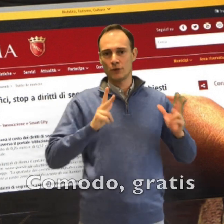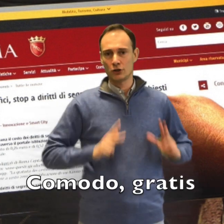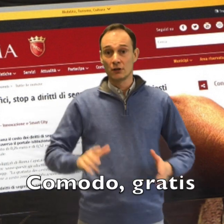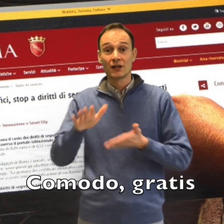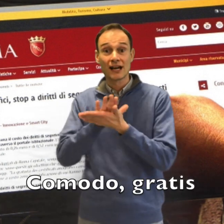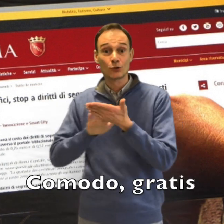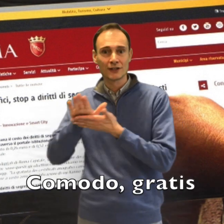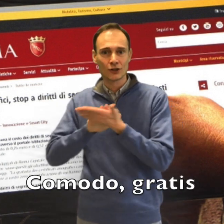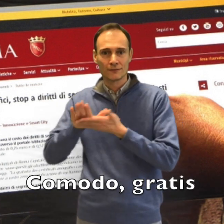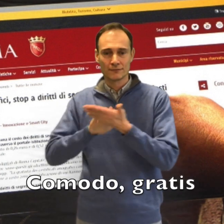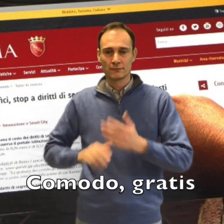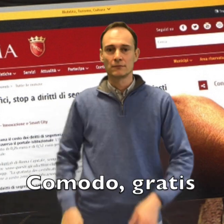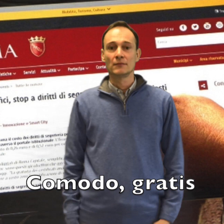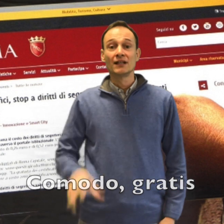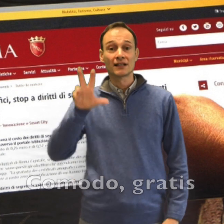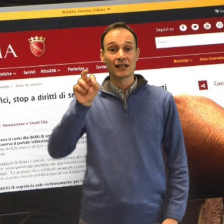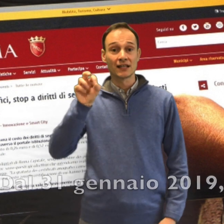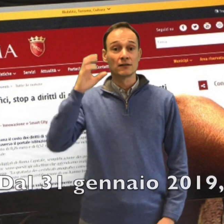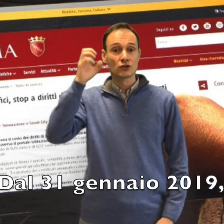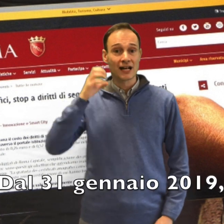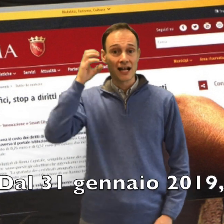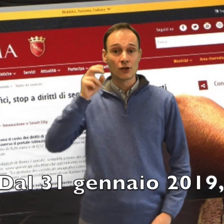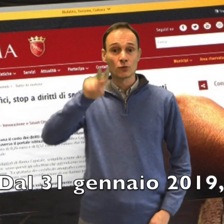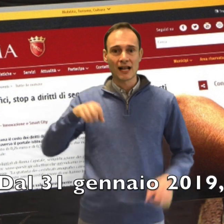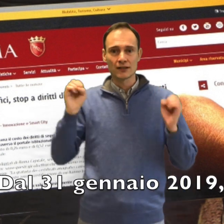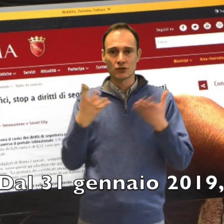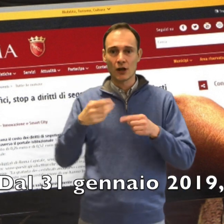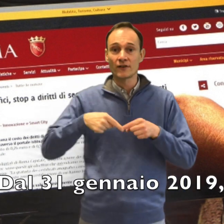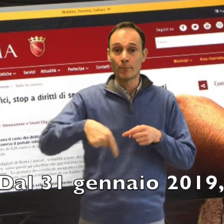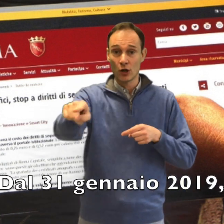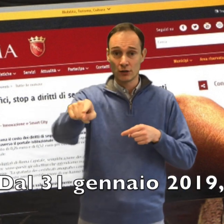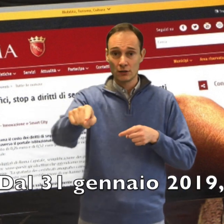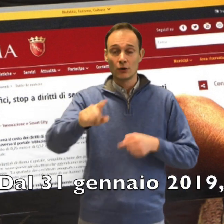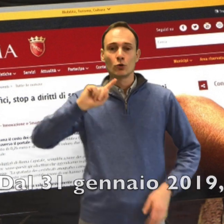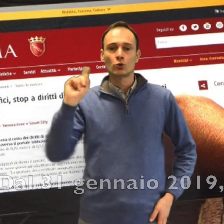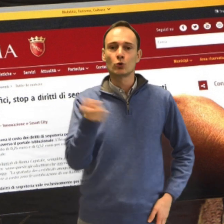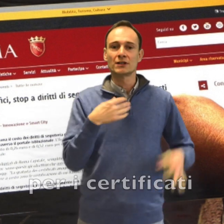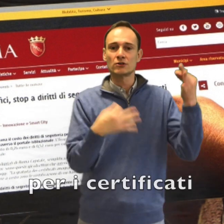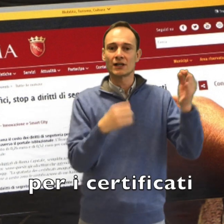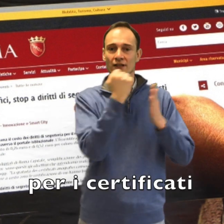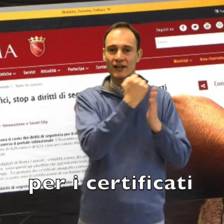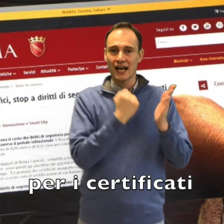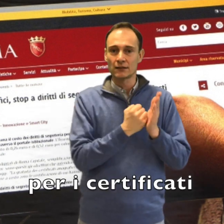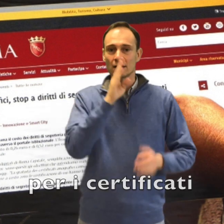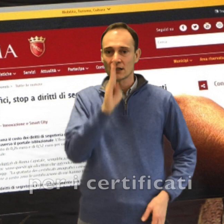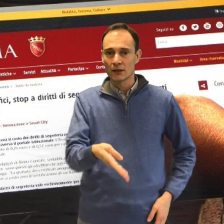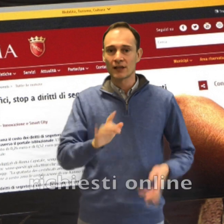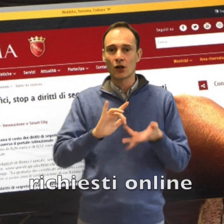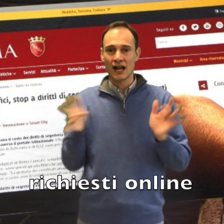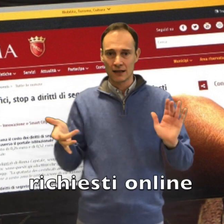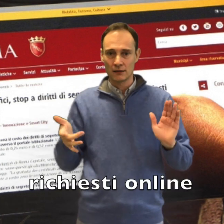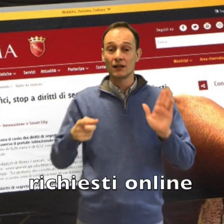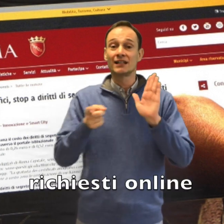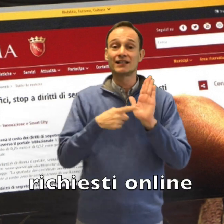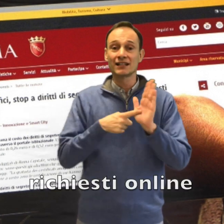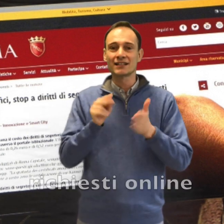Comodo, gratis. Dal 31 gennaio 2019 non si pagheranno più i diritti di